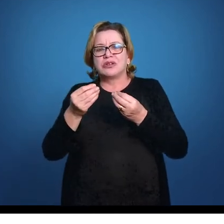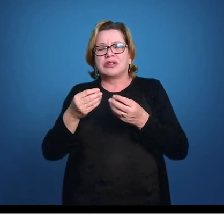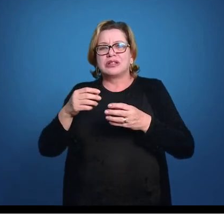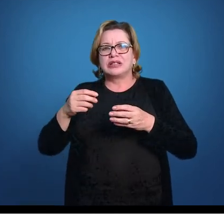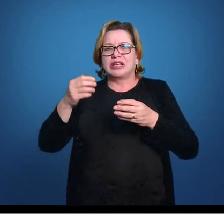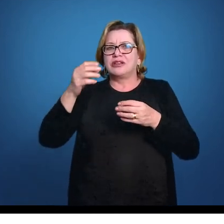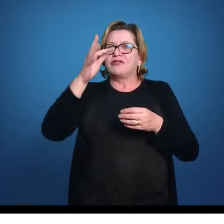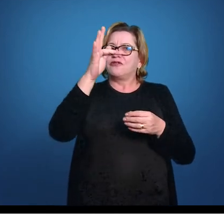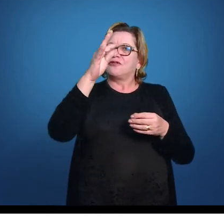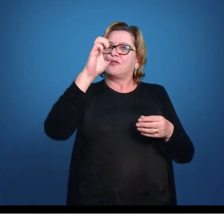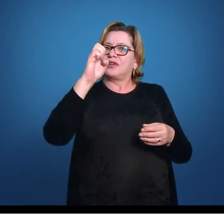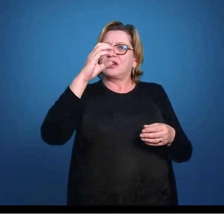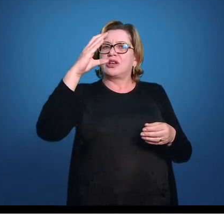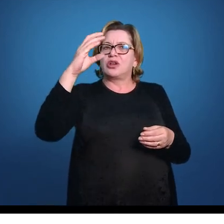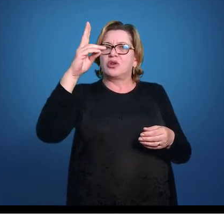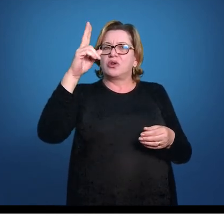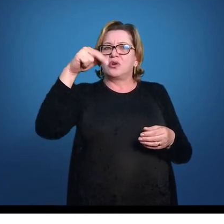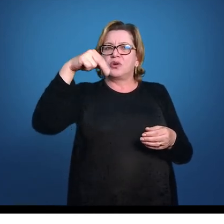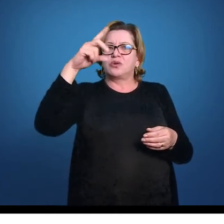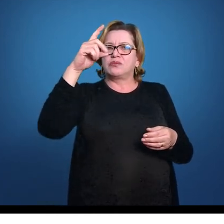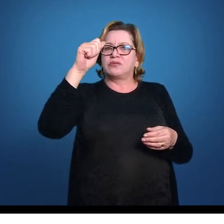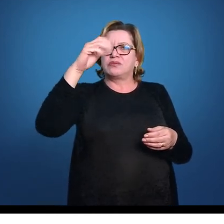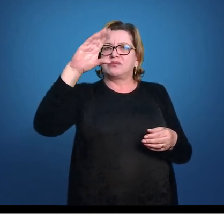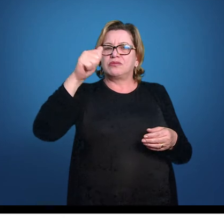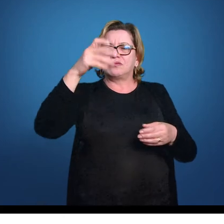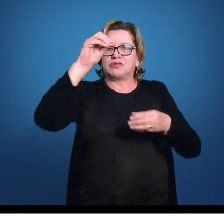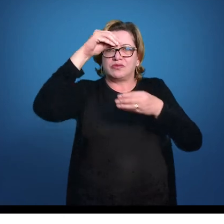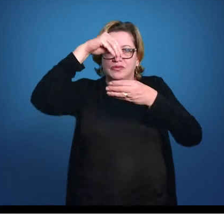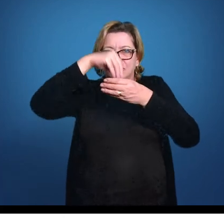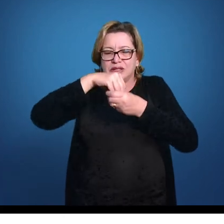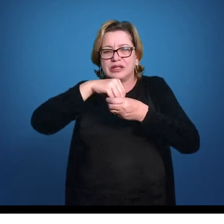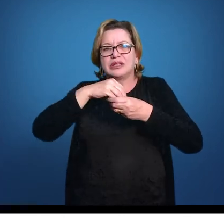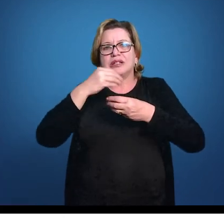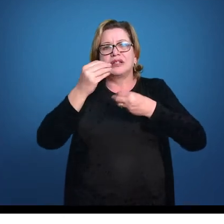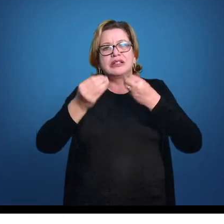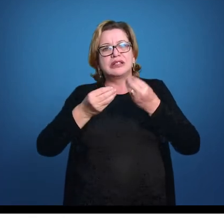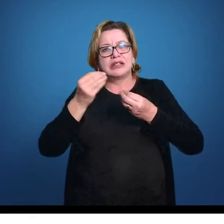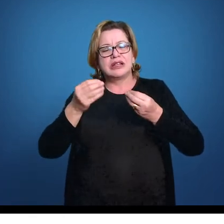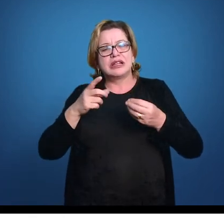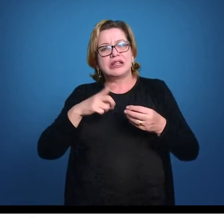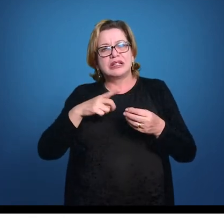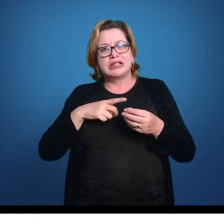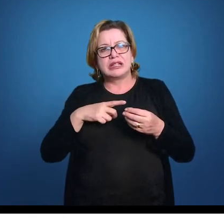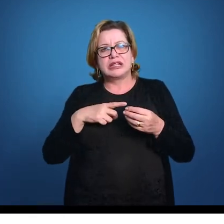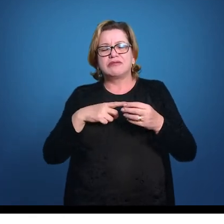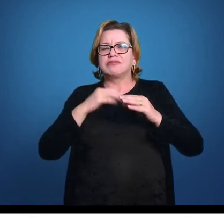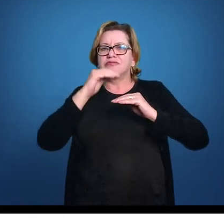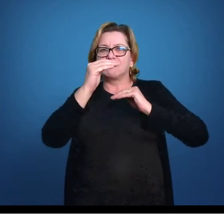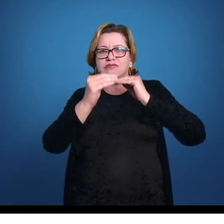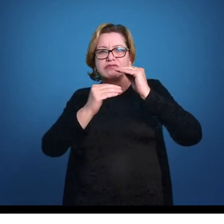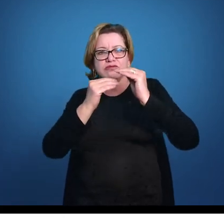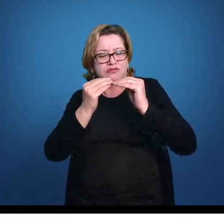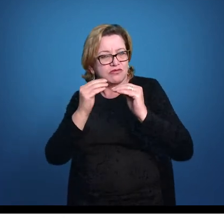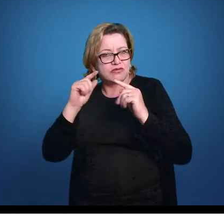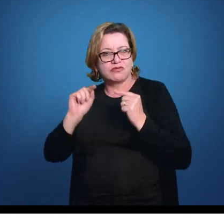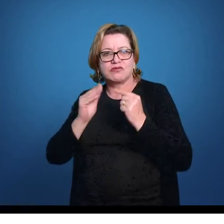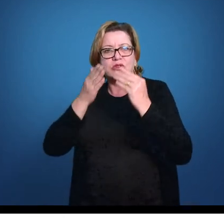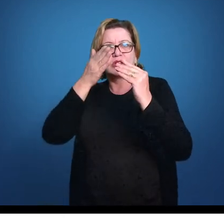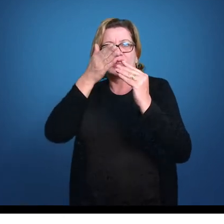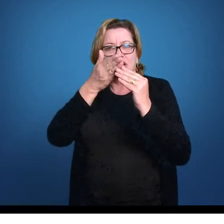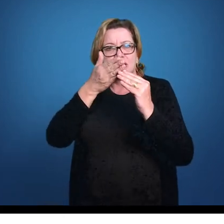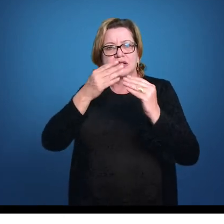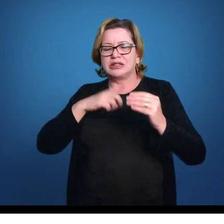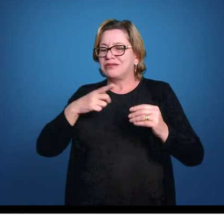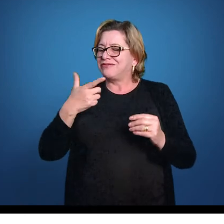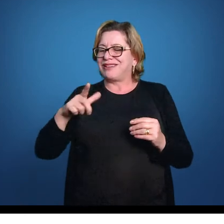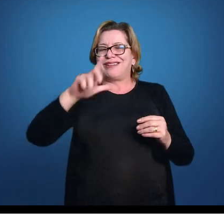fecundação interna, eles têm um órgão copulatório, o clásper, a gente já falou deles, eles têm desenvolvimento direto, ou seja, não existe larva